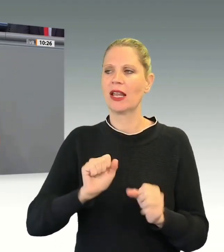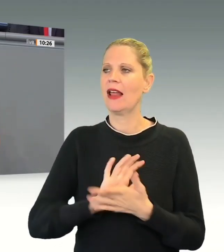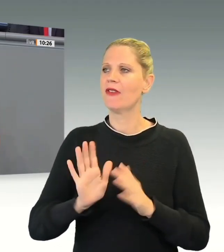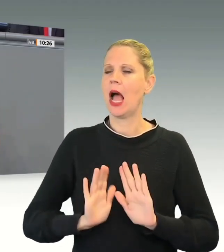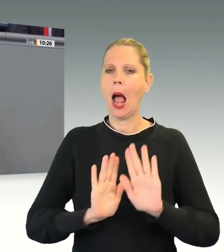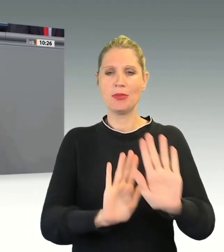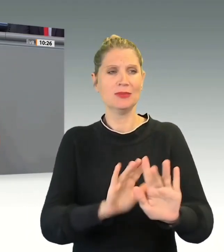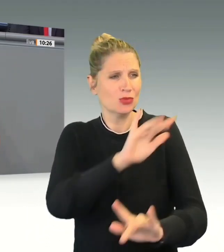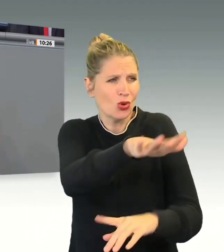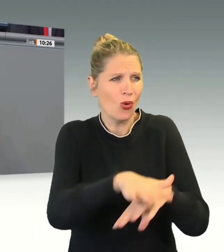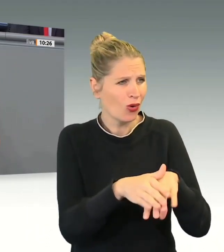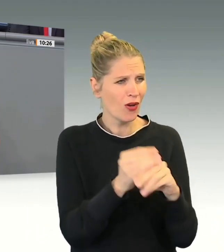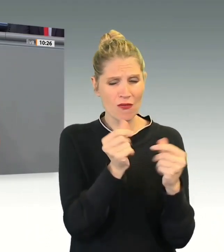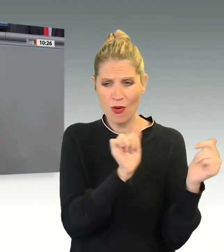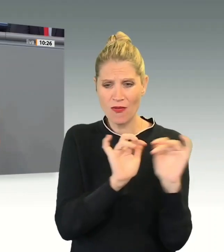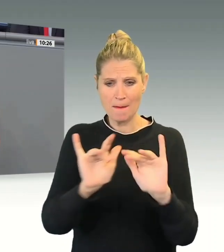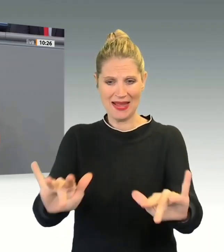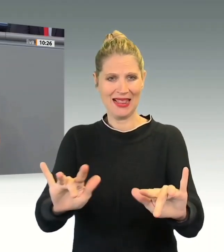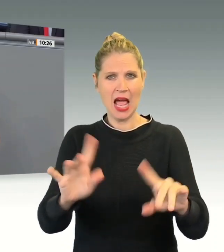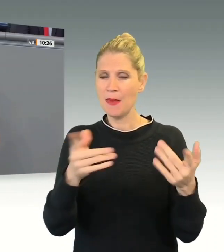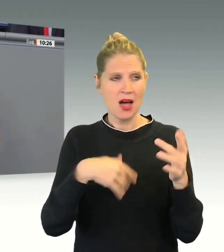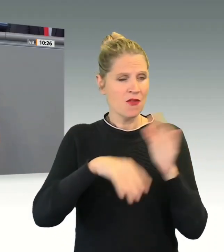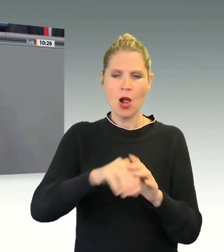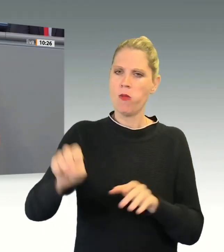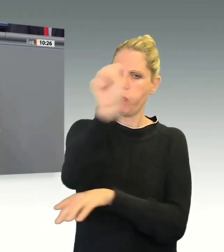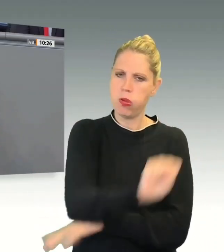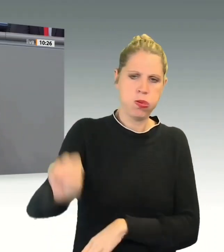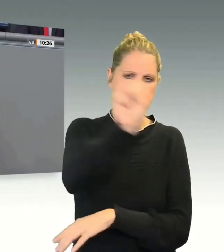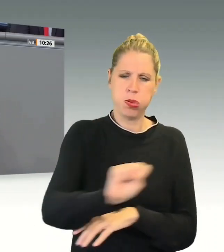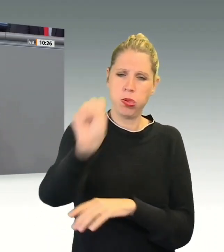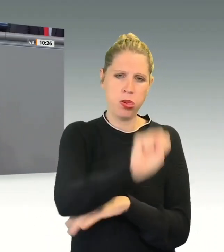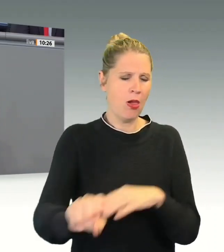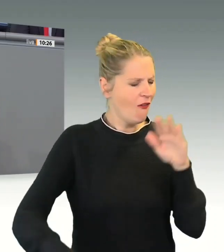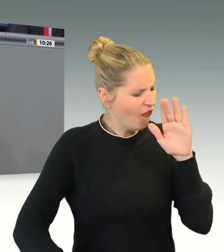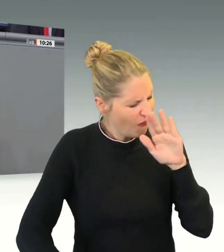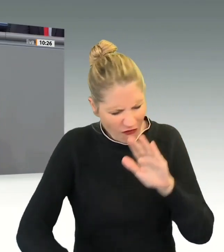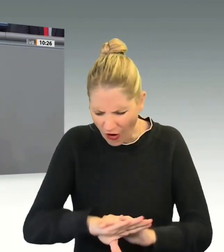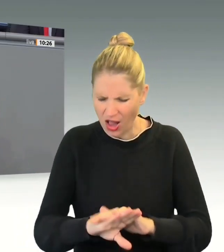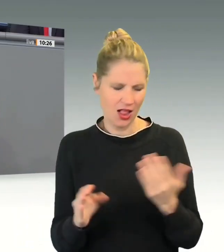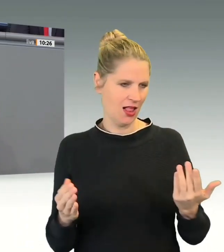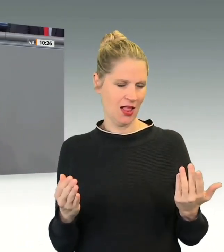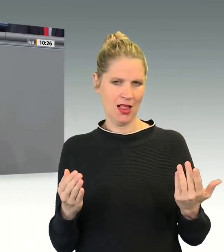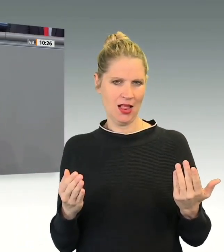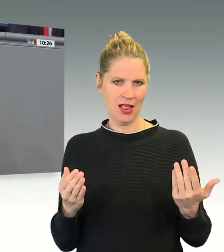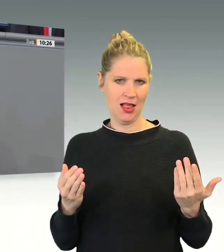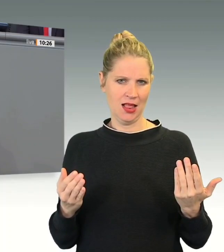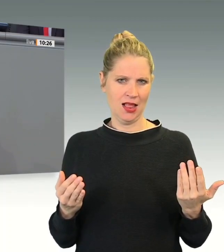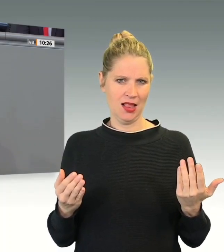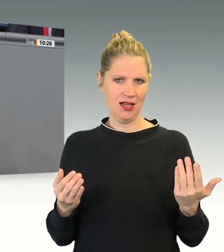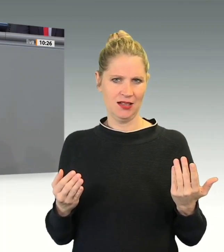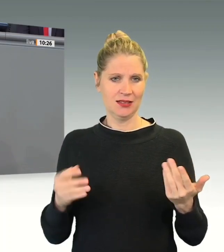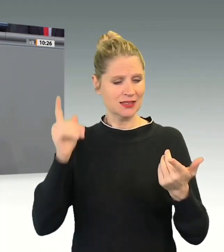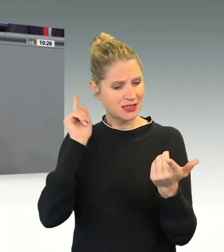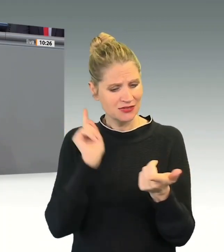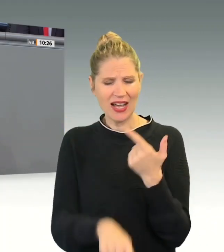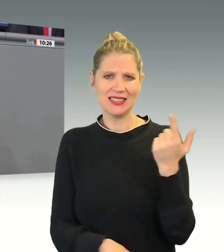das ist Irreführung, grobe Irreführung ist das. Nicht ein Erfolg dies. Wenn, und das ist der zweite